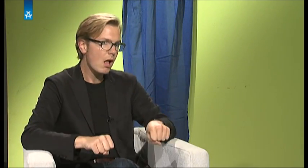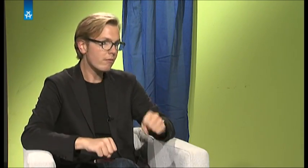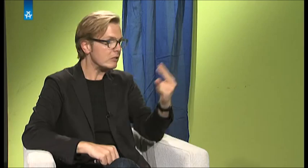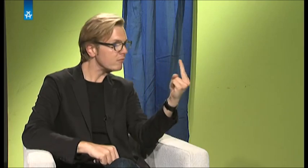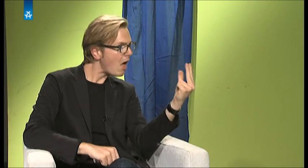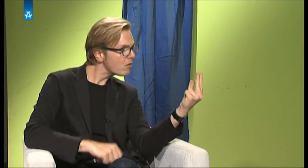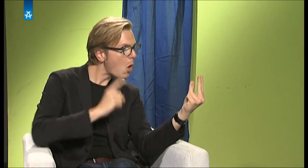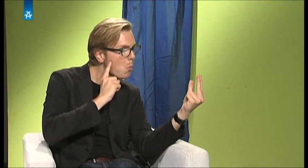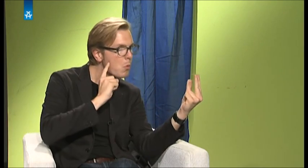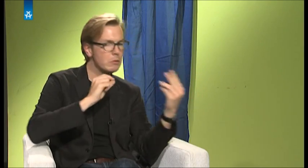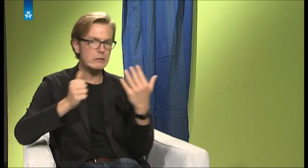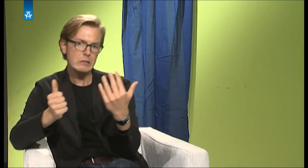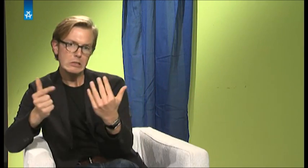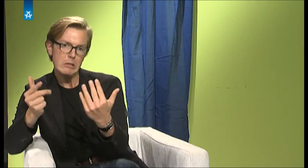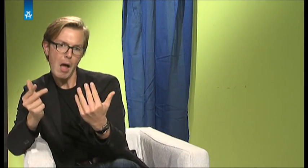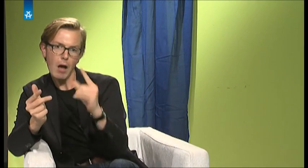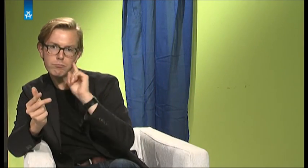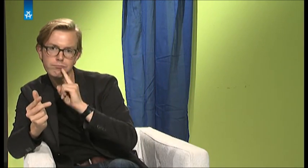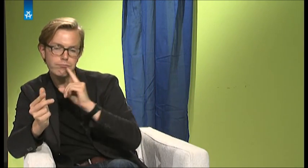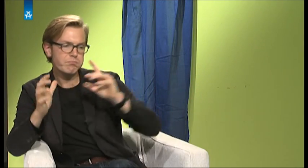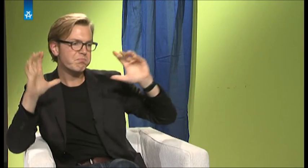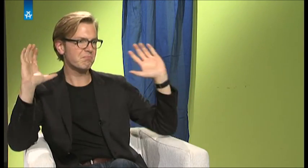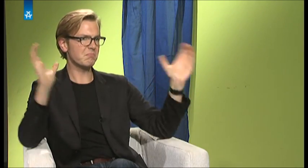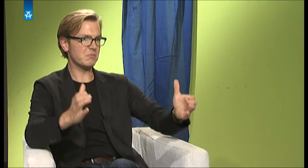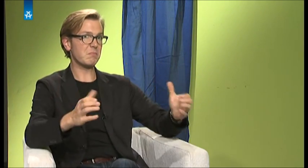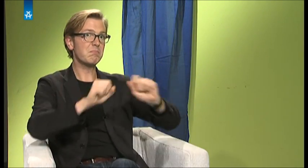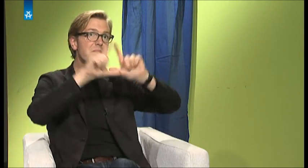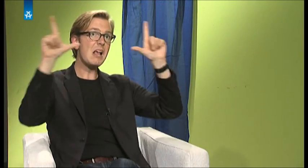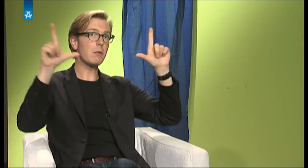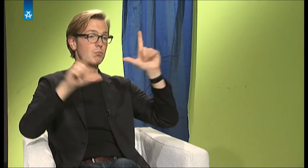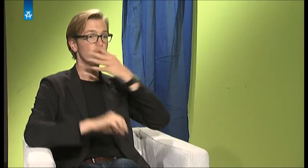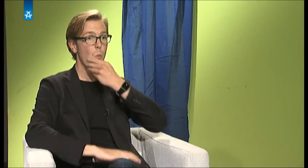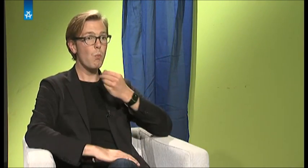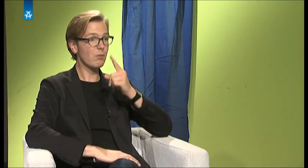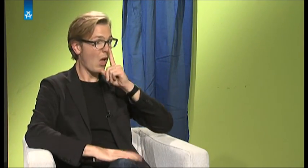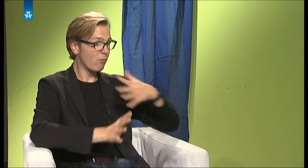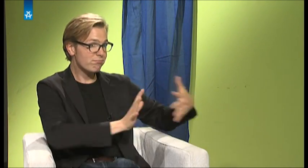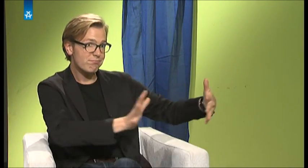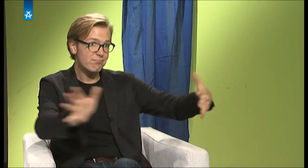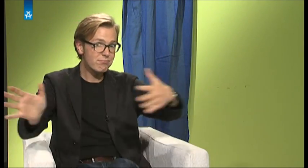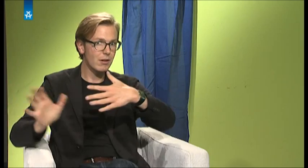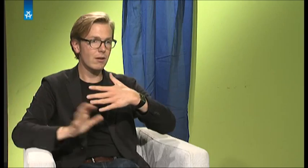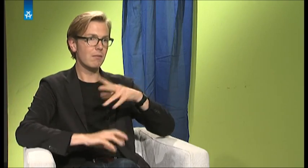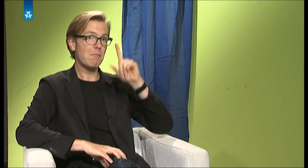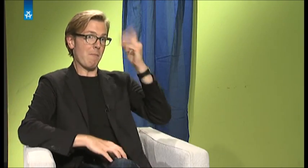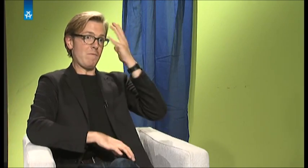sechs, sieben höchstischte, taube Kinder und drei, vier hörende Kinder zusammen. Das kann ich mir sehr gut vorstellen, dass es auch eine ganz wunderbare Sache wird.